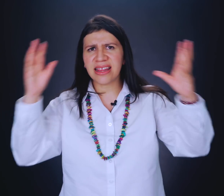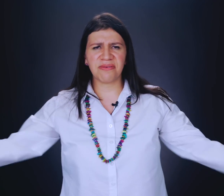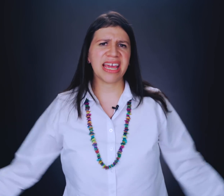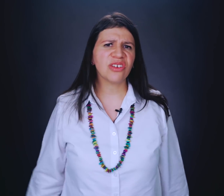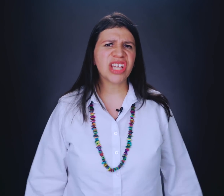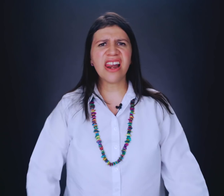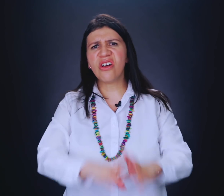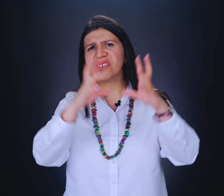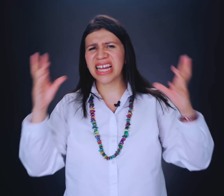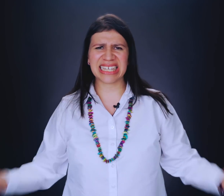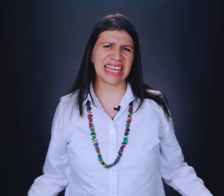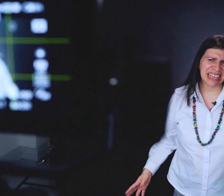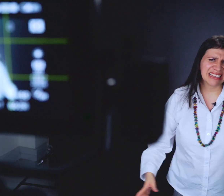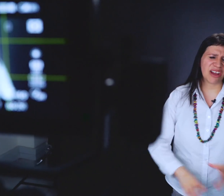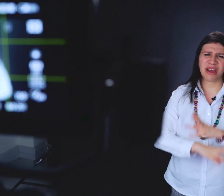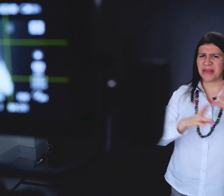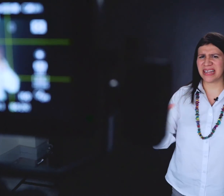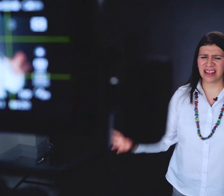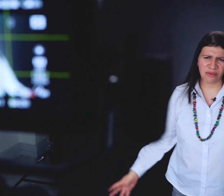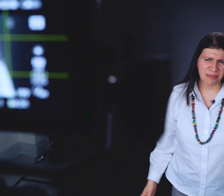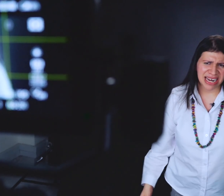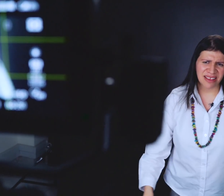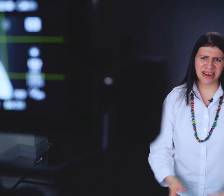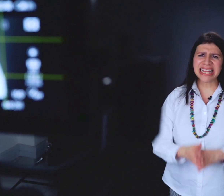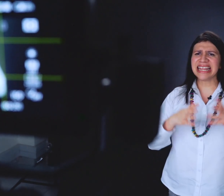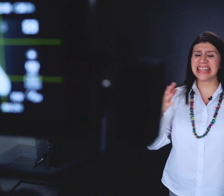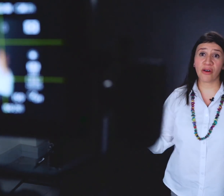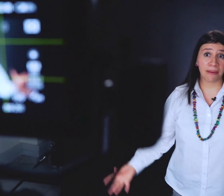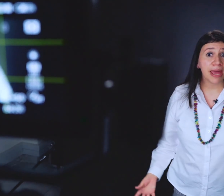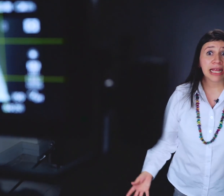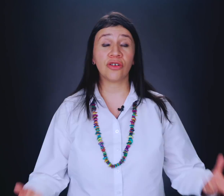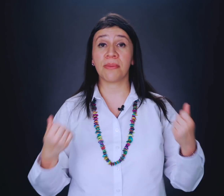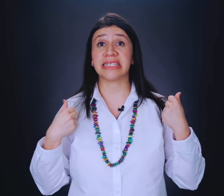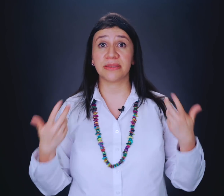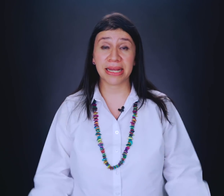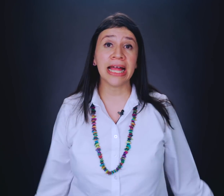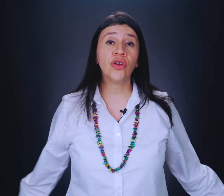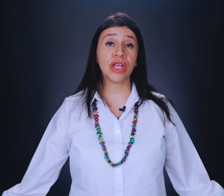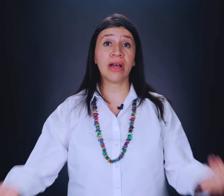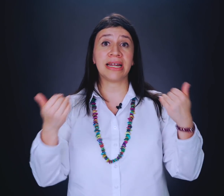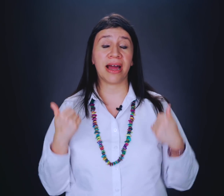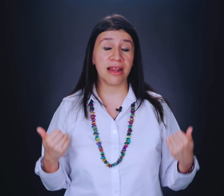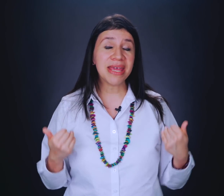identifiqué los celos, ya sé que tengo que pensar de alguna manera diferente, tengo que ver qué es lo que me está despertando, tengo que trabajar en mí.